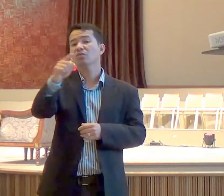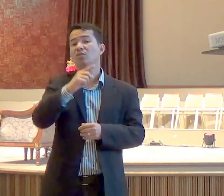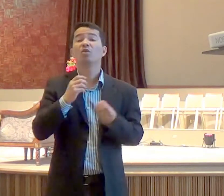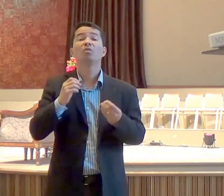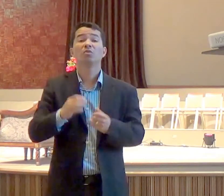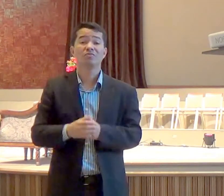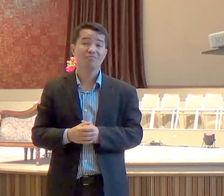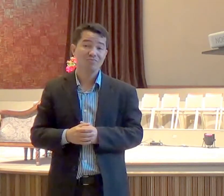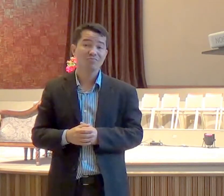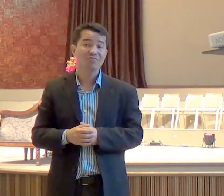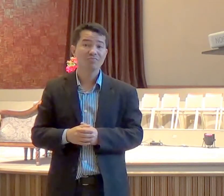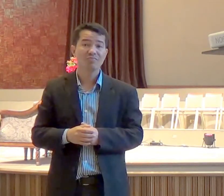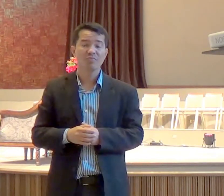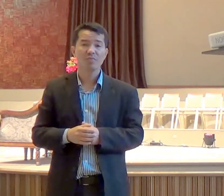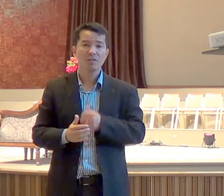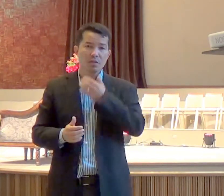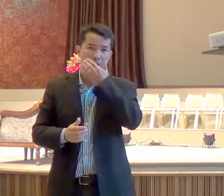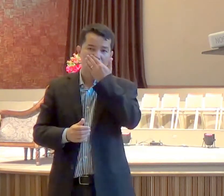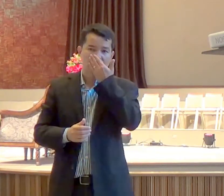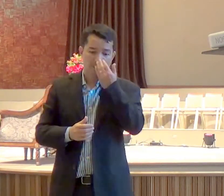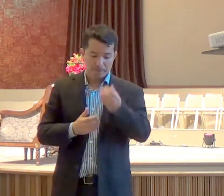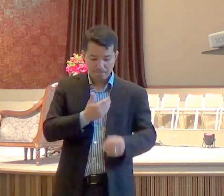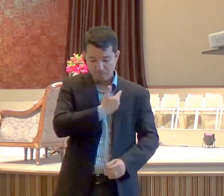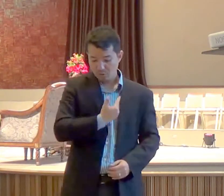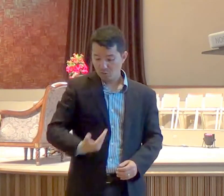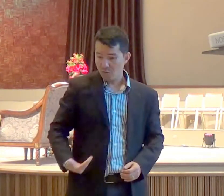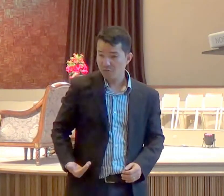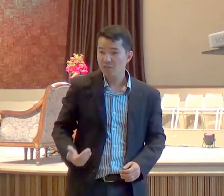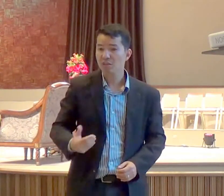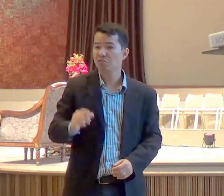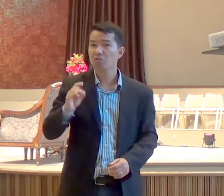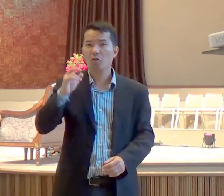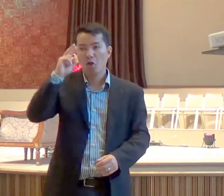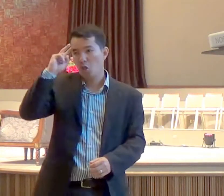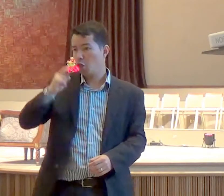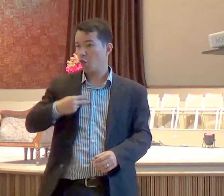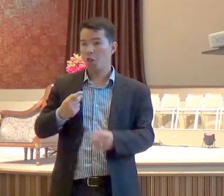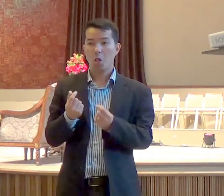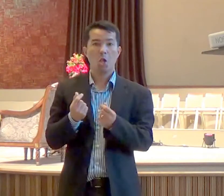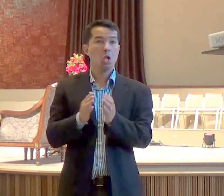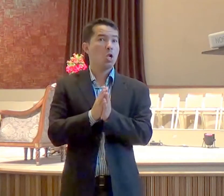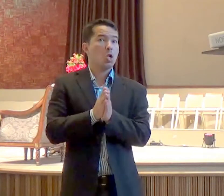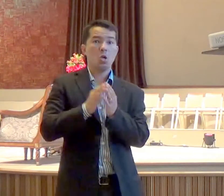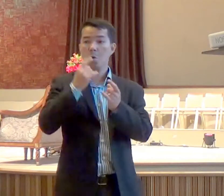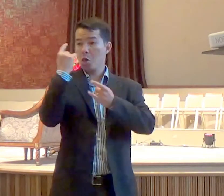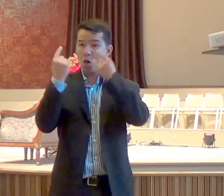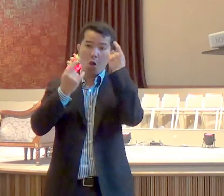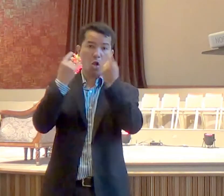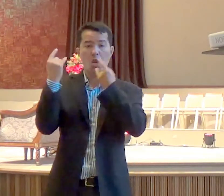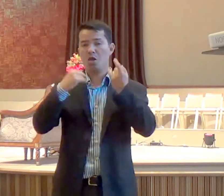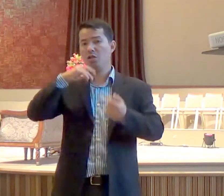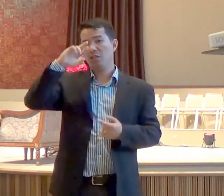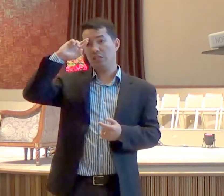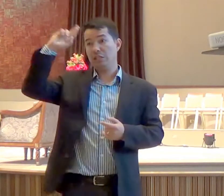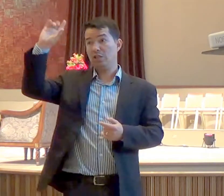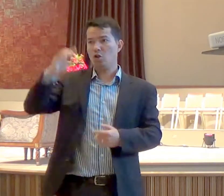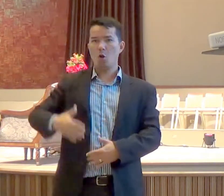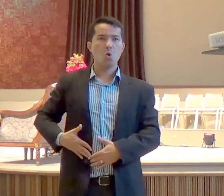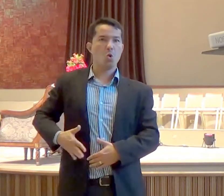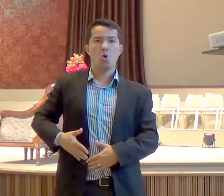os nossos governantes, só pensam em si mesmos, os nossos líderes, só pensam em seu estômago, até